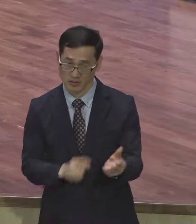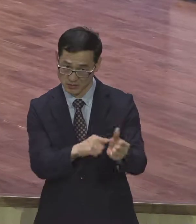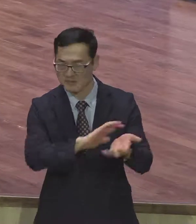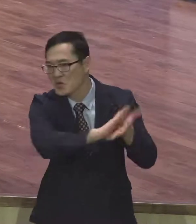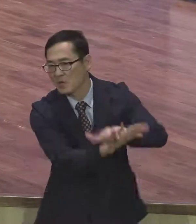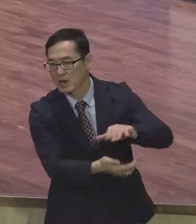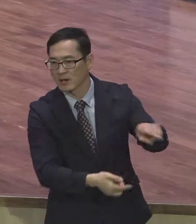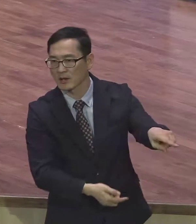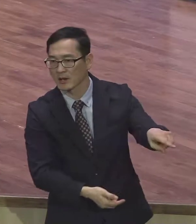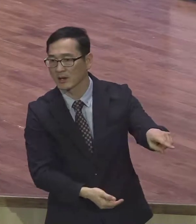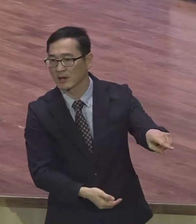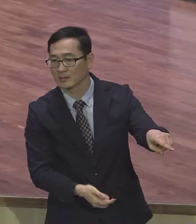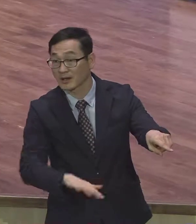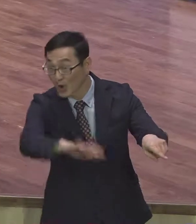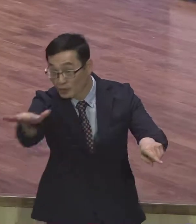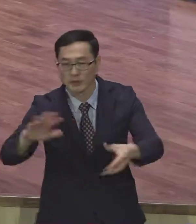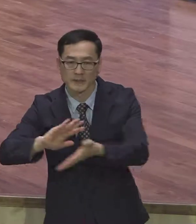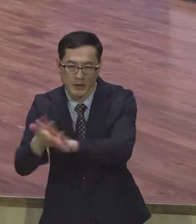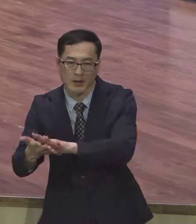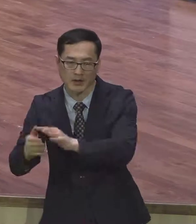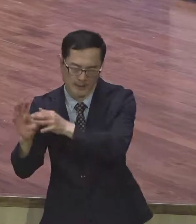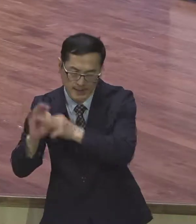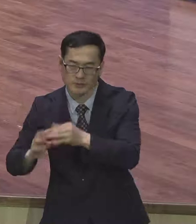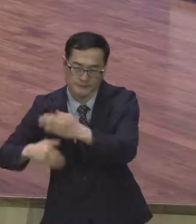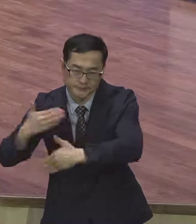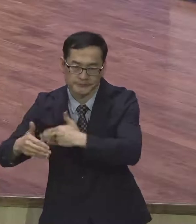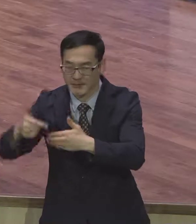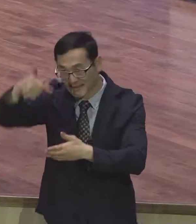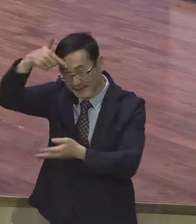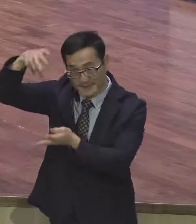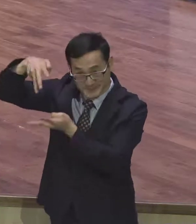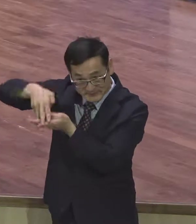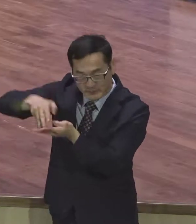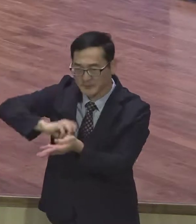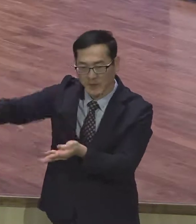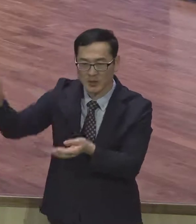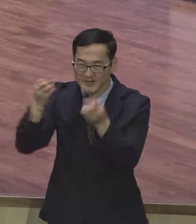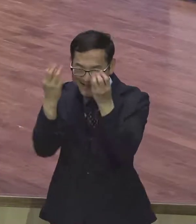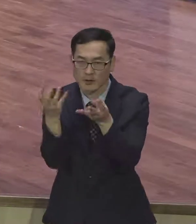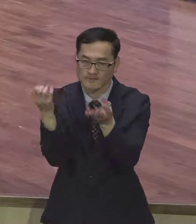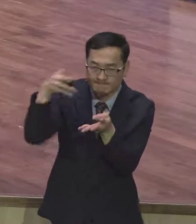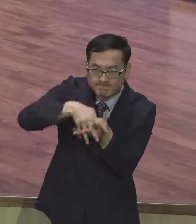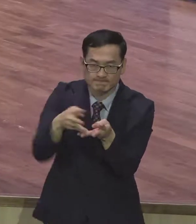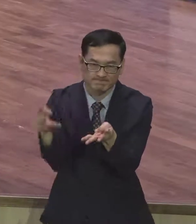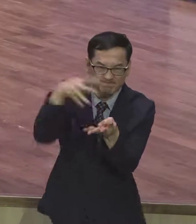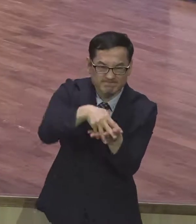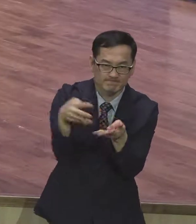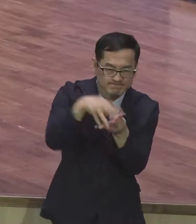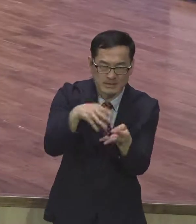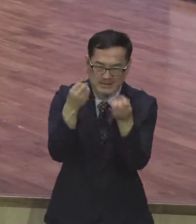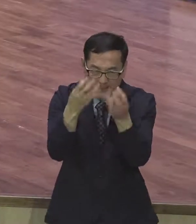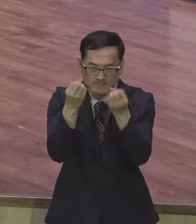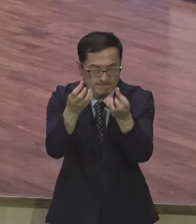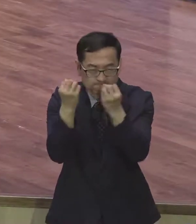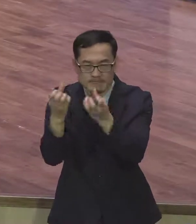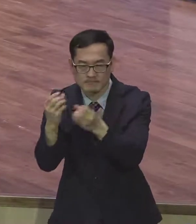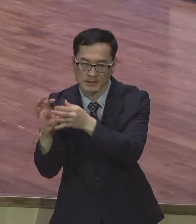예틀을 벗고 새틀을 말씀으로 새롭게 날마다 새롭게 무장하고 새롭게 깨닫고 새롭게 갱신하고 새롭게 결단하고 변화